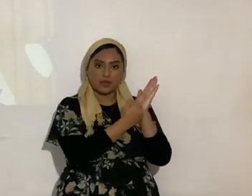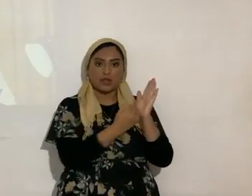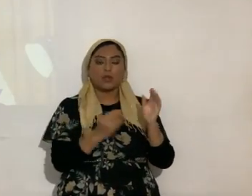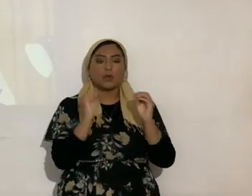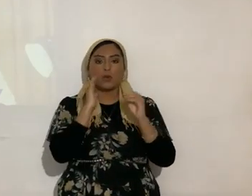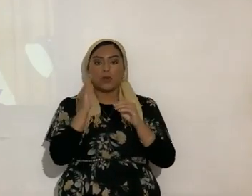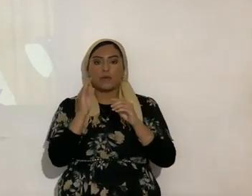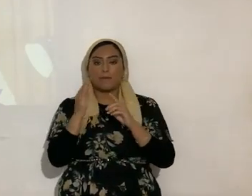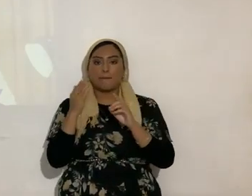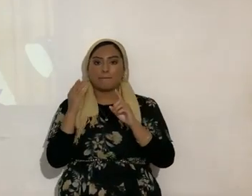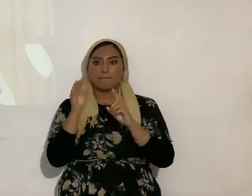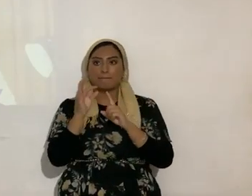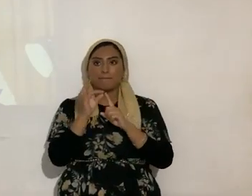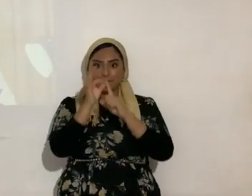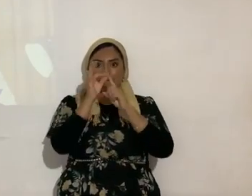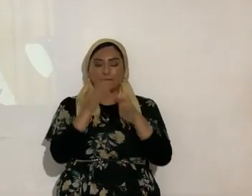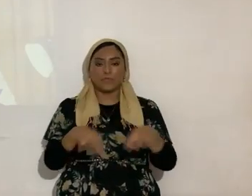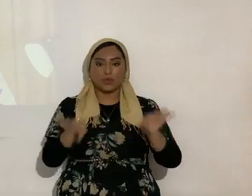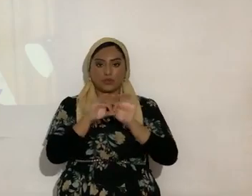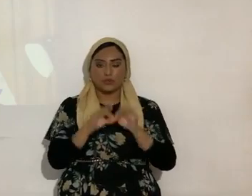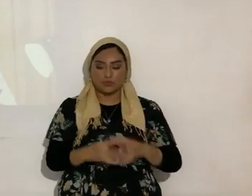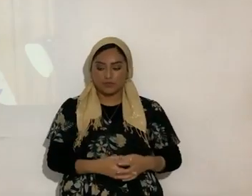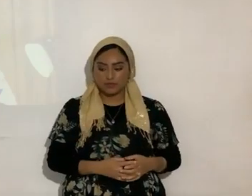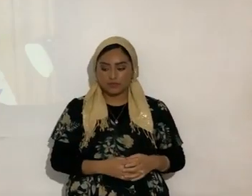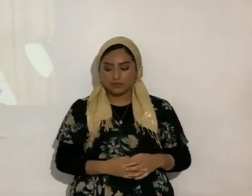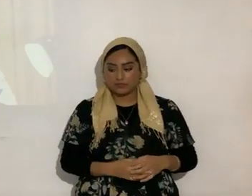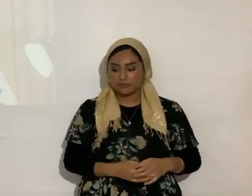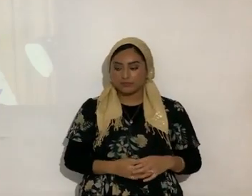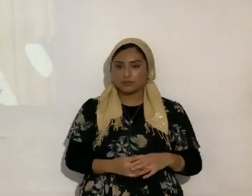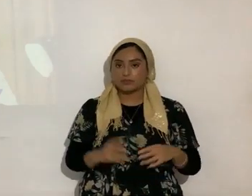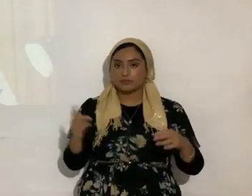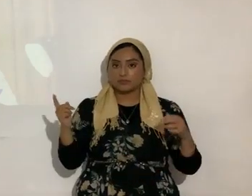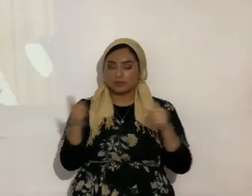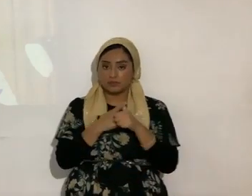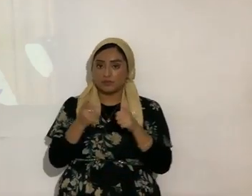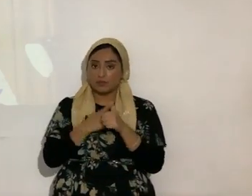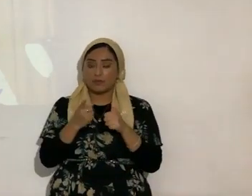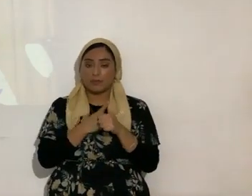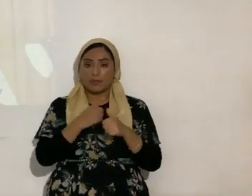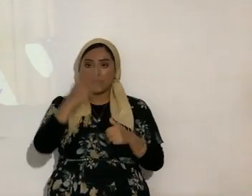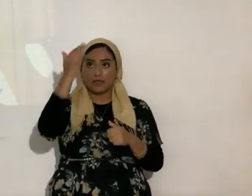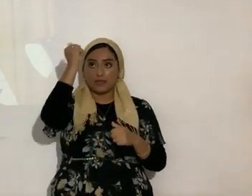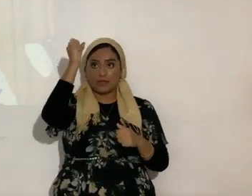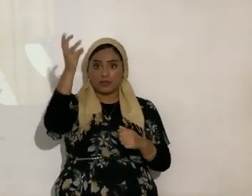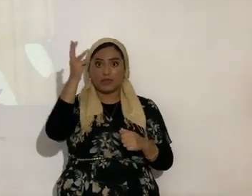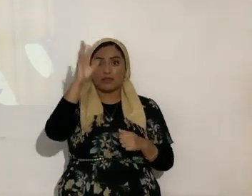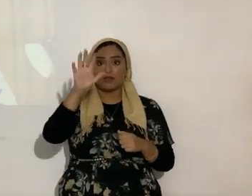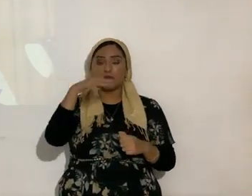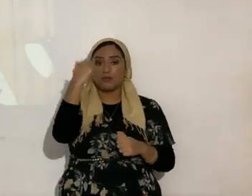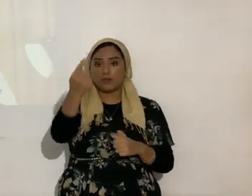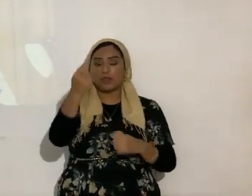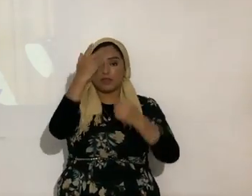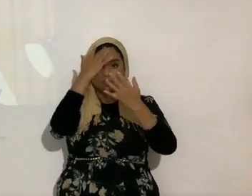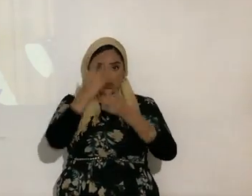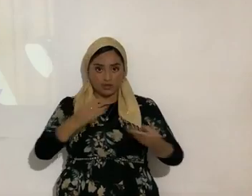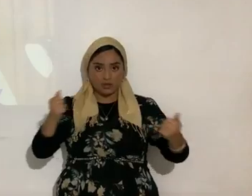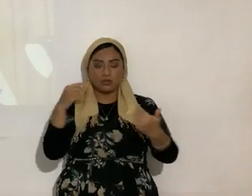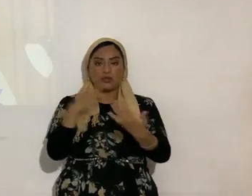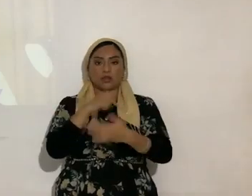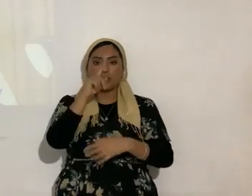a un tímax muy importante. Para empezar, Yahshu es el único sanador, Salmo 103, verso 3,